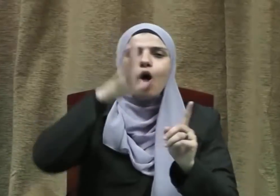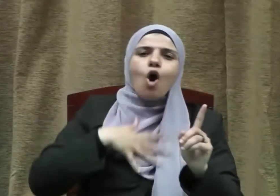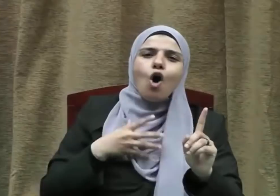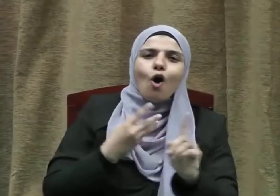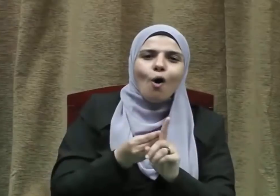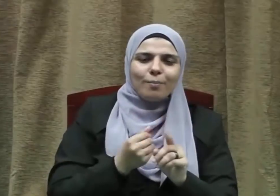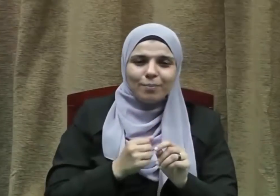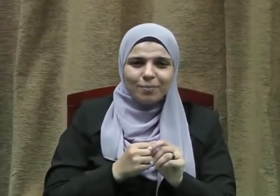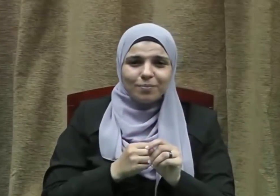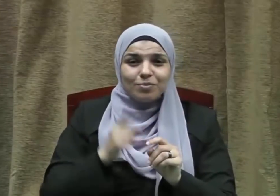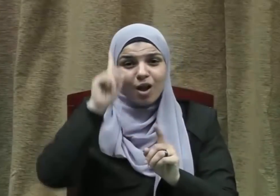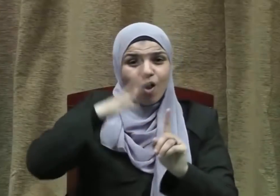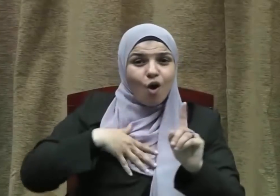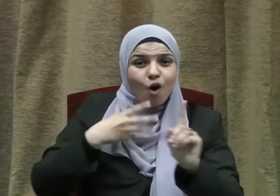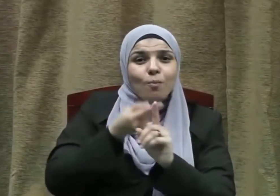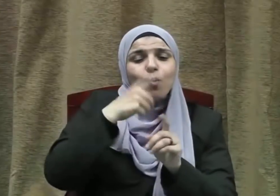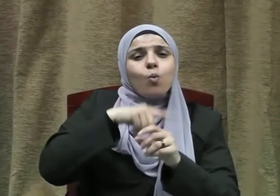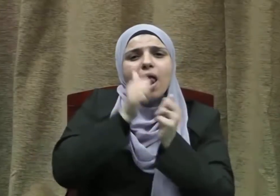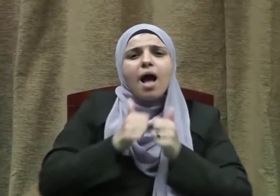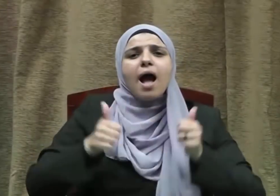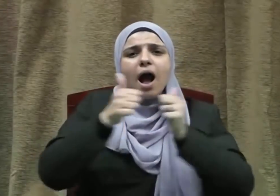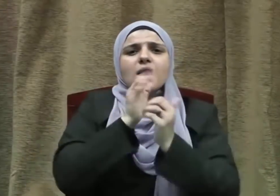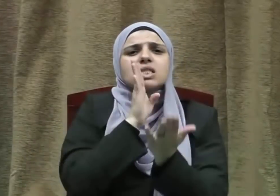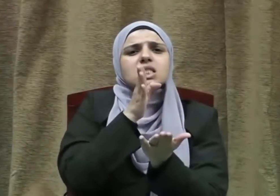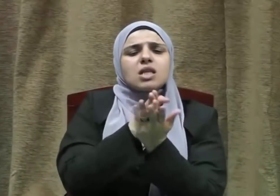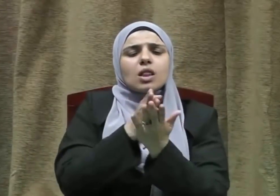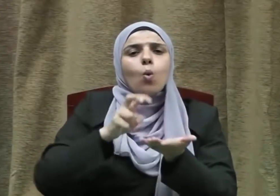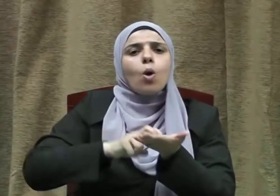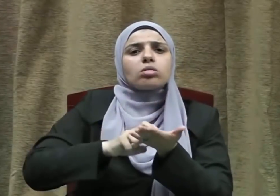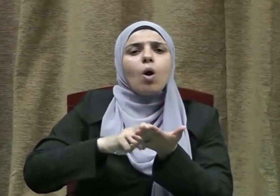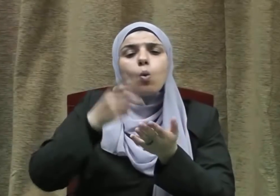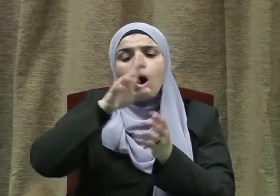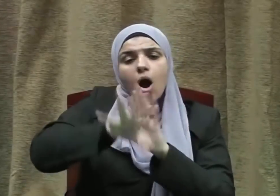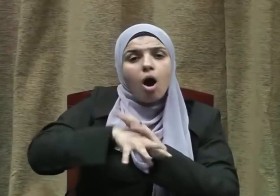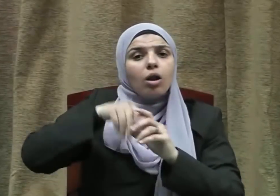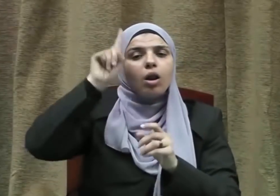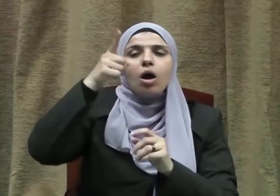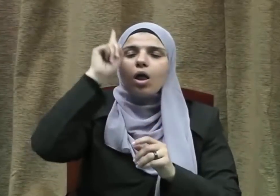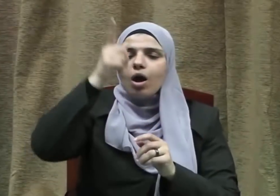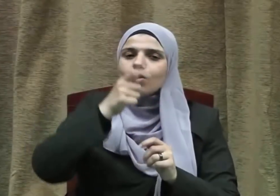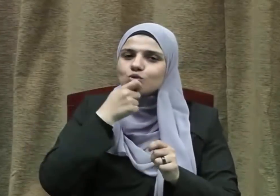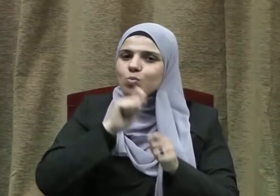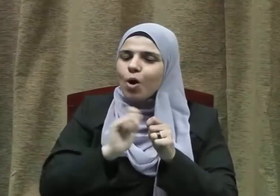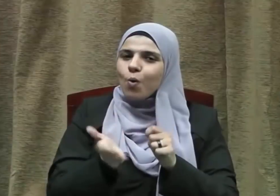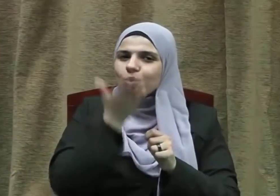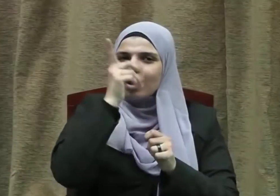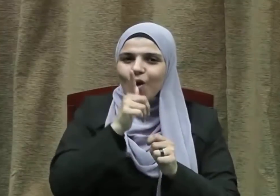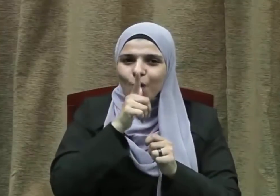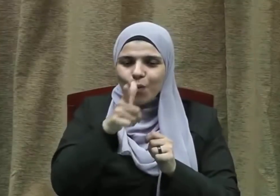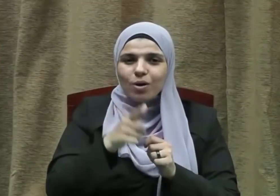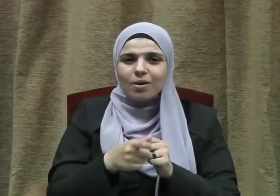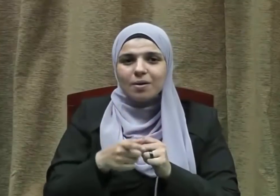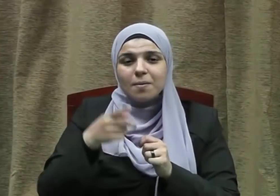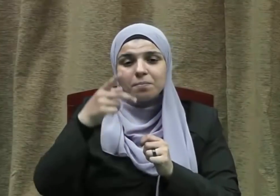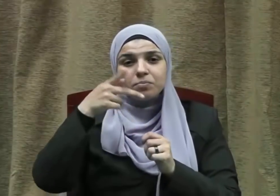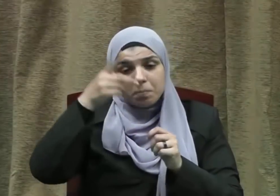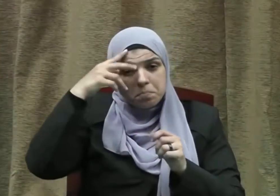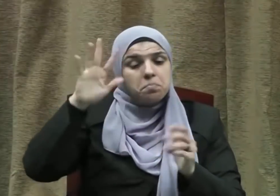وهم أهل الصدق والتقوى من خلقه حيث يقول سبحانه بلى من أوفى